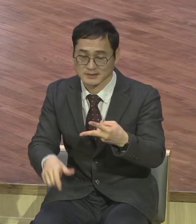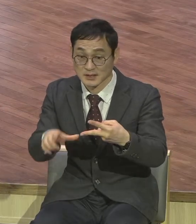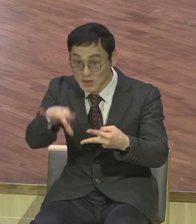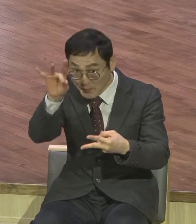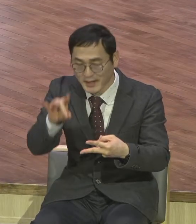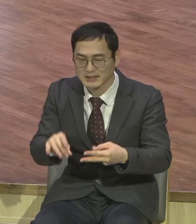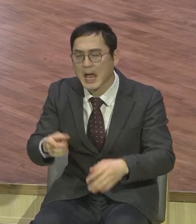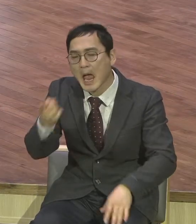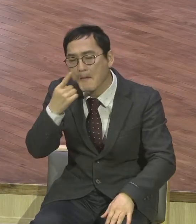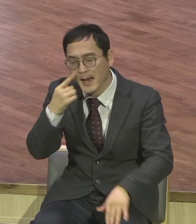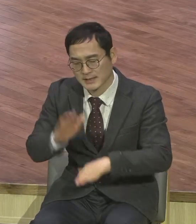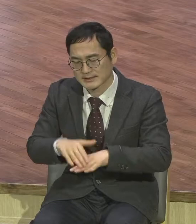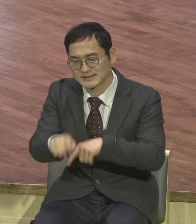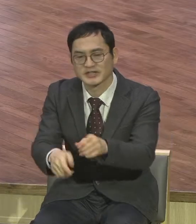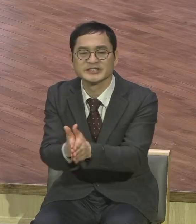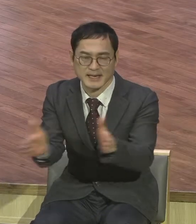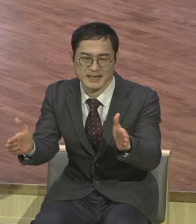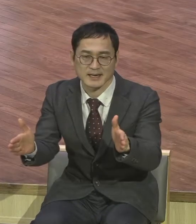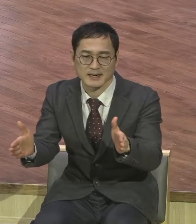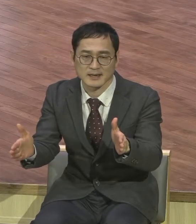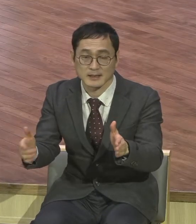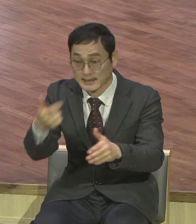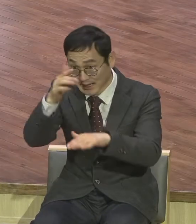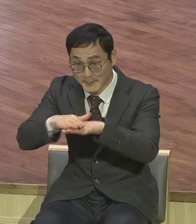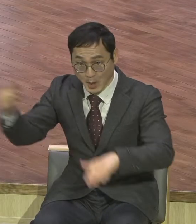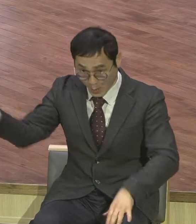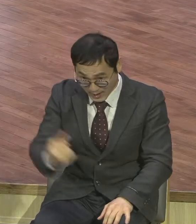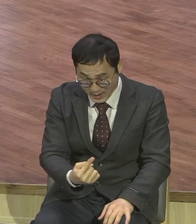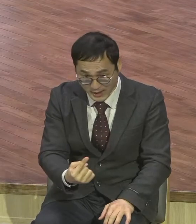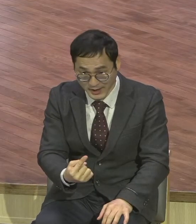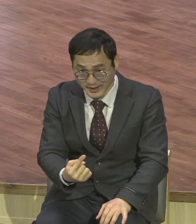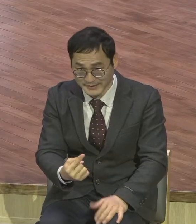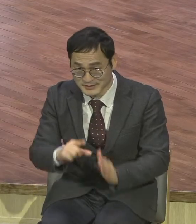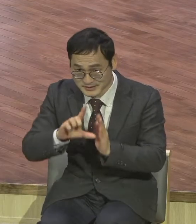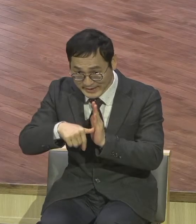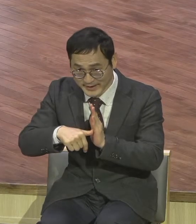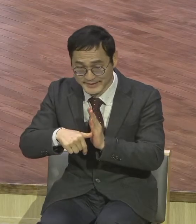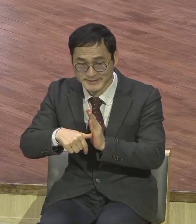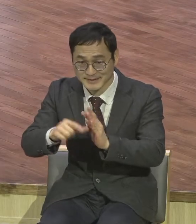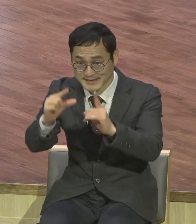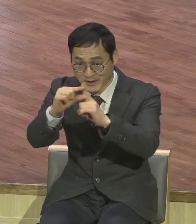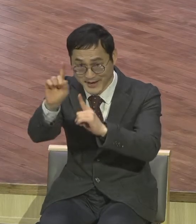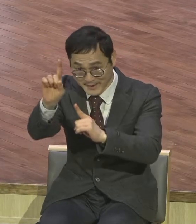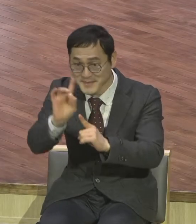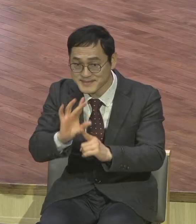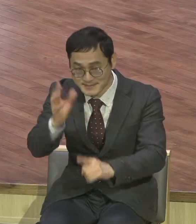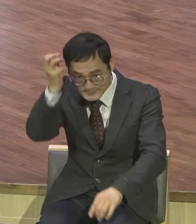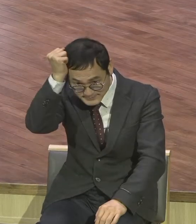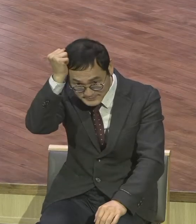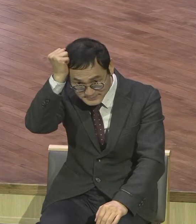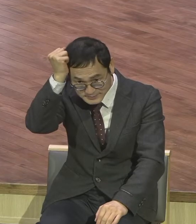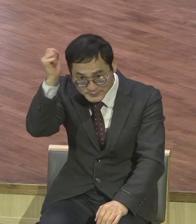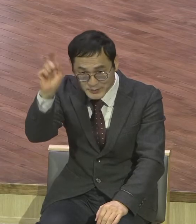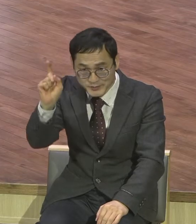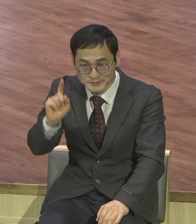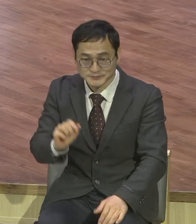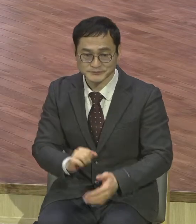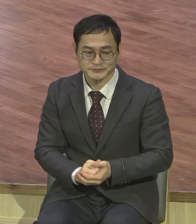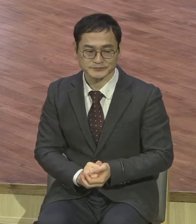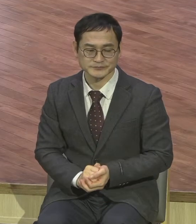그래서 예배들에 왔어요. 여러분이 한 단어만 잡으세요. 뭐 다른 거 많이 잡으려 하지 말고. 제가 3, 40분 설교하는데. 한